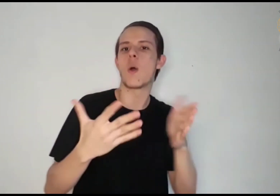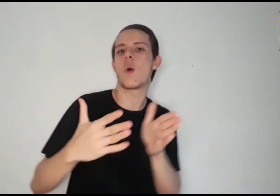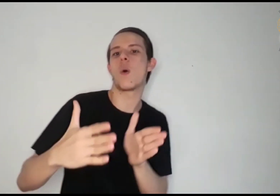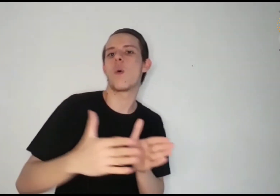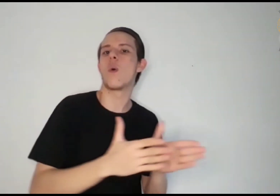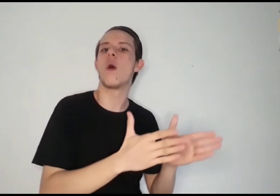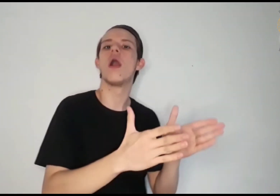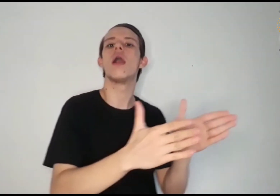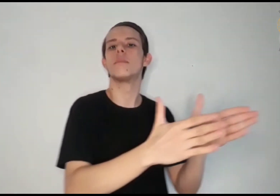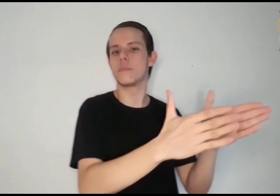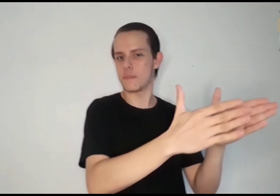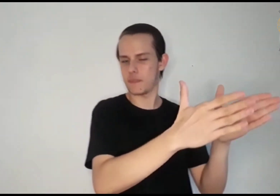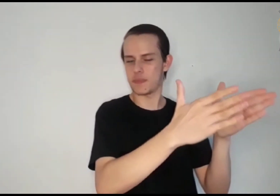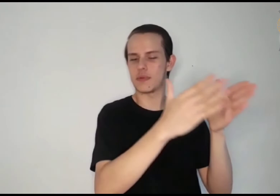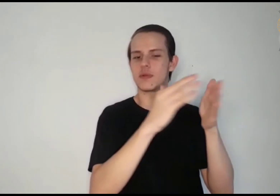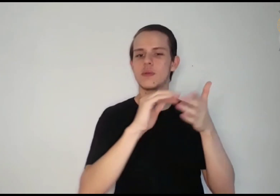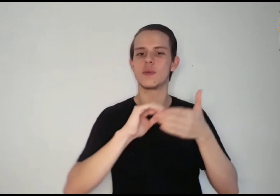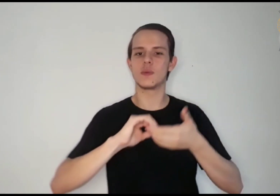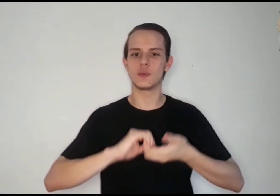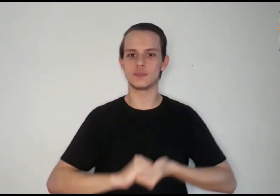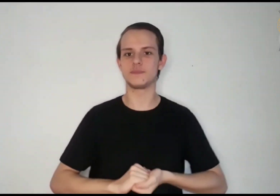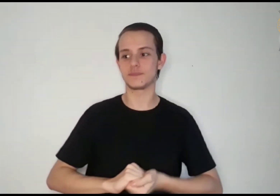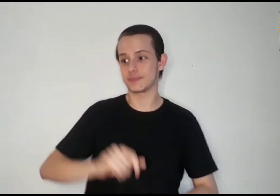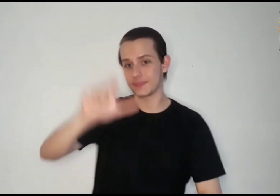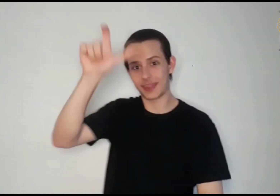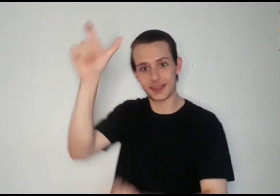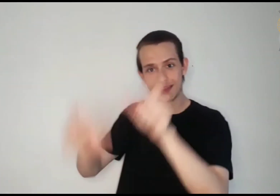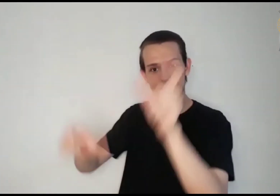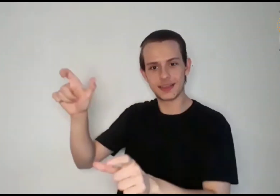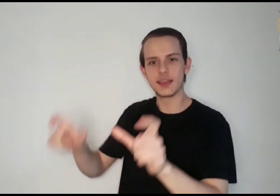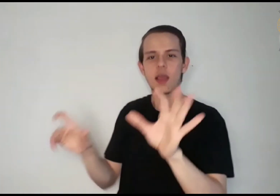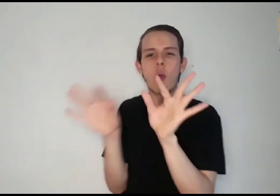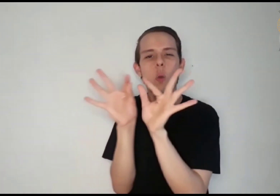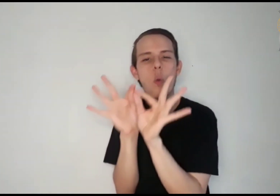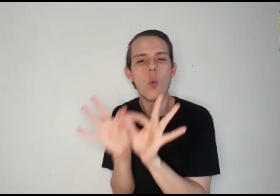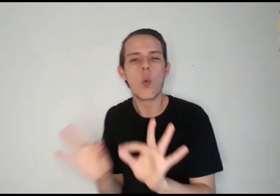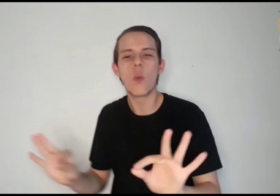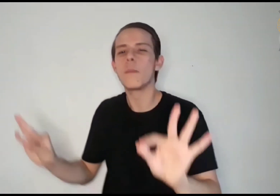Ele dirige os humildes na justiça.